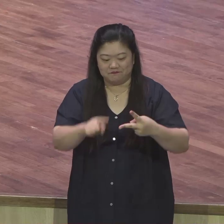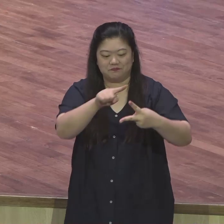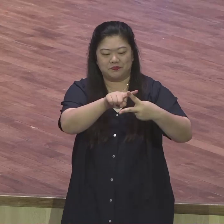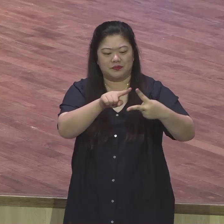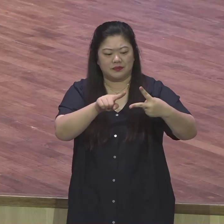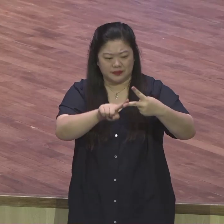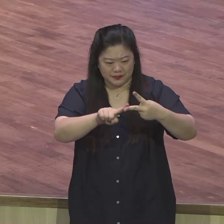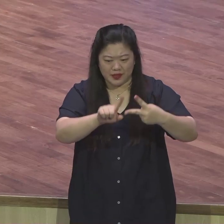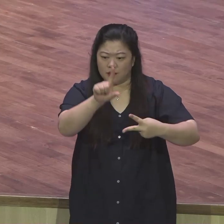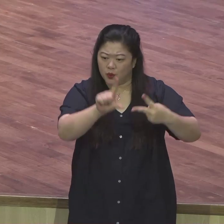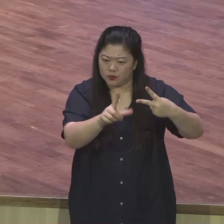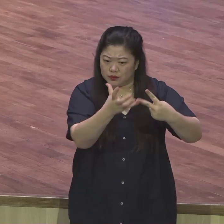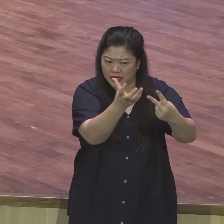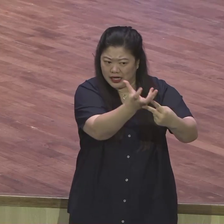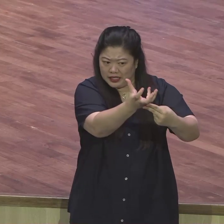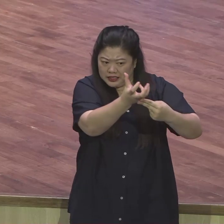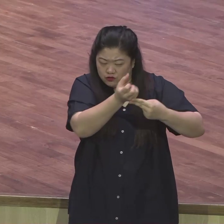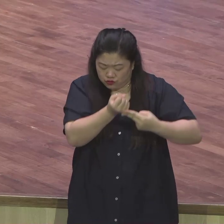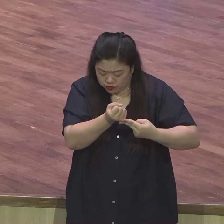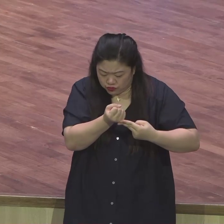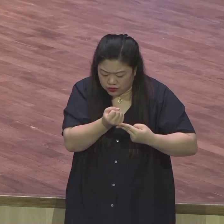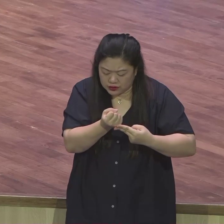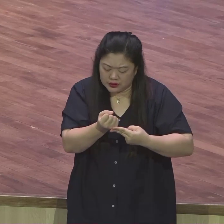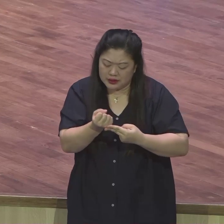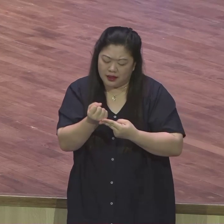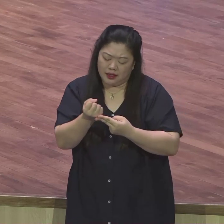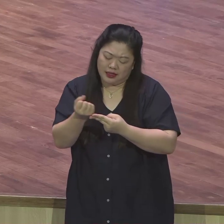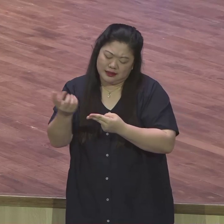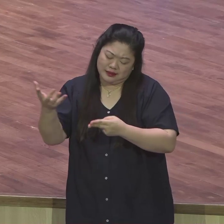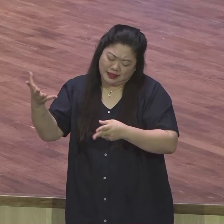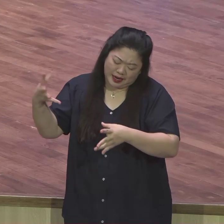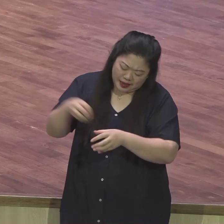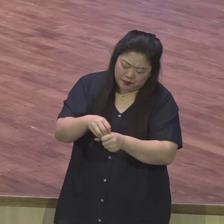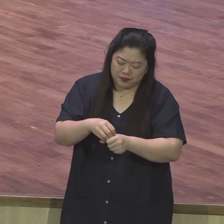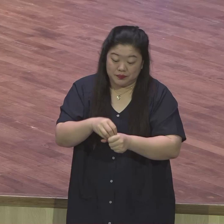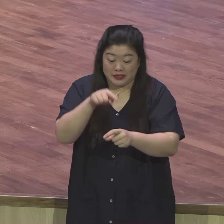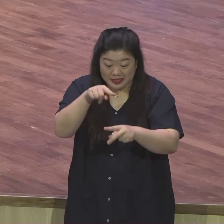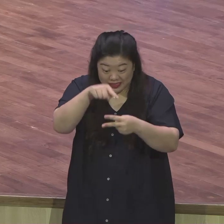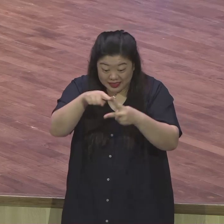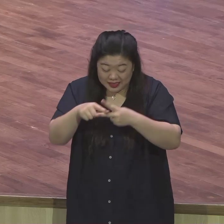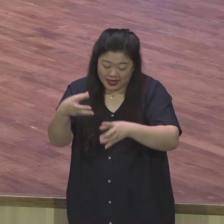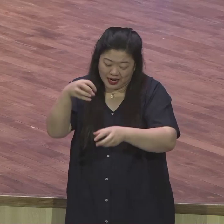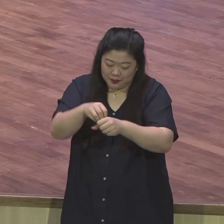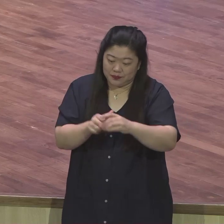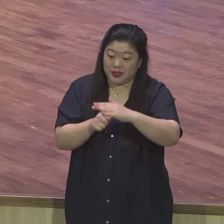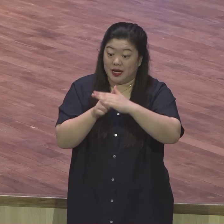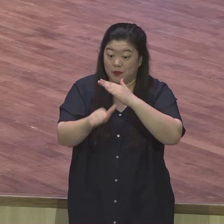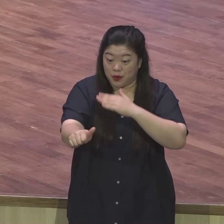모델적으로 보여주는 구약의 인물이 있는데 그 인물이 요셉입니다.